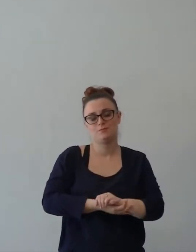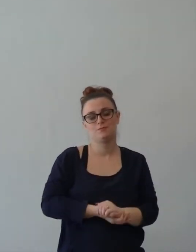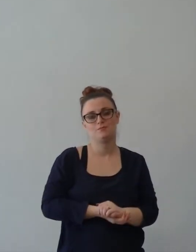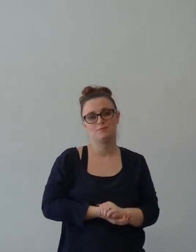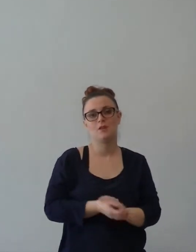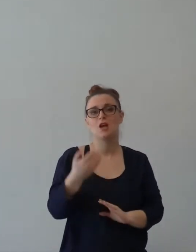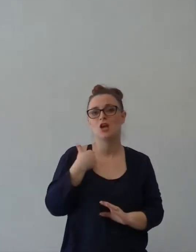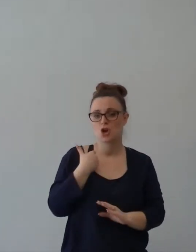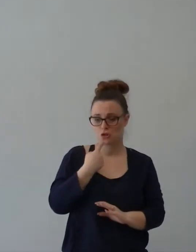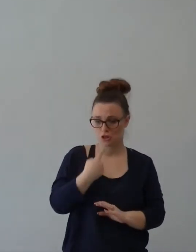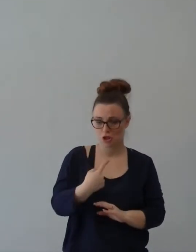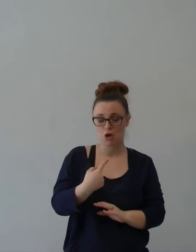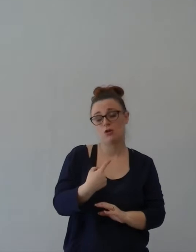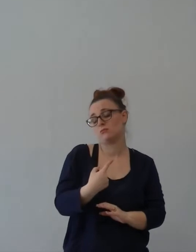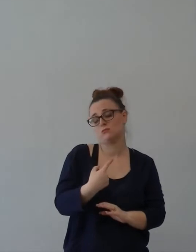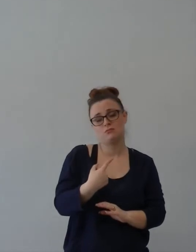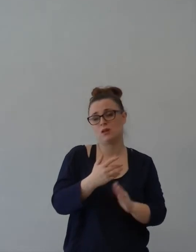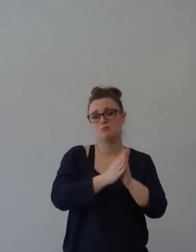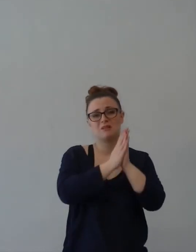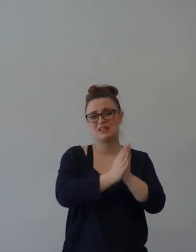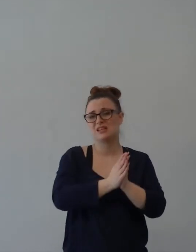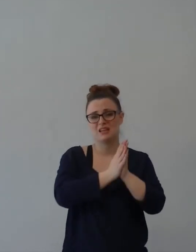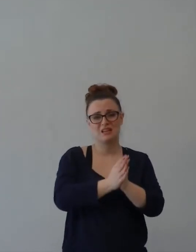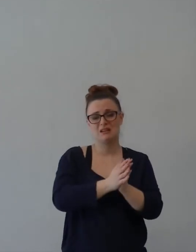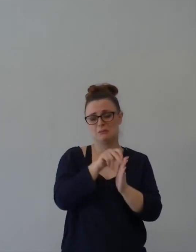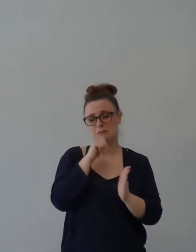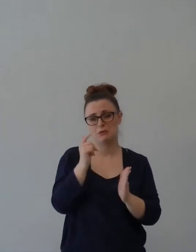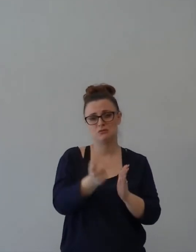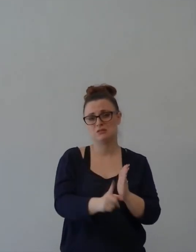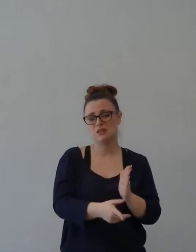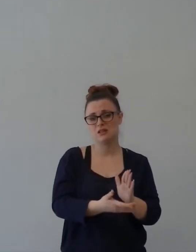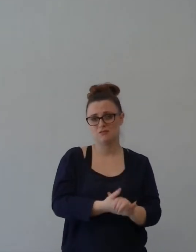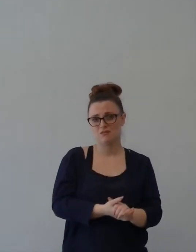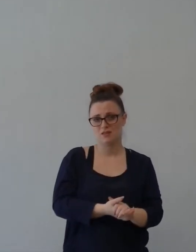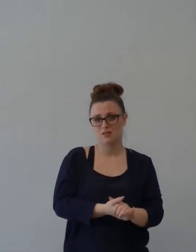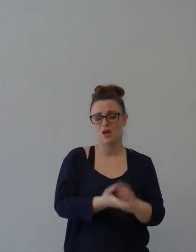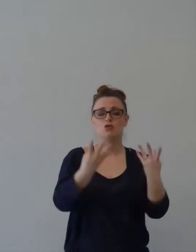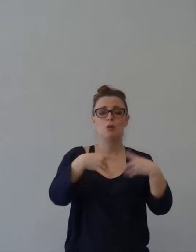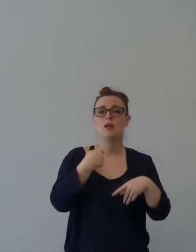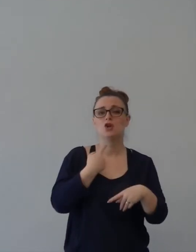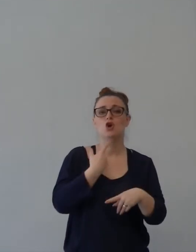tanto il Spirito Santo non può fare niente per la mia seduzione, stai uccidendo la gioia.